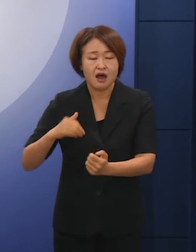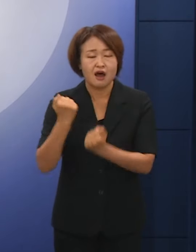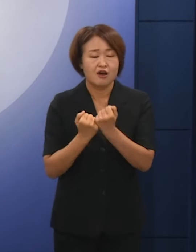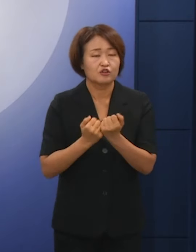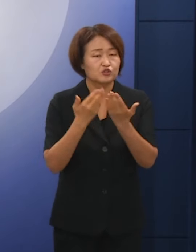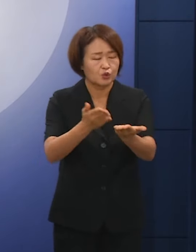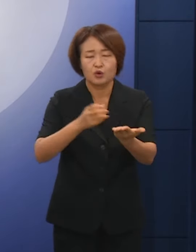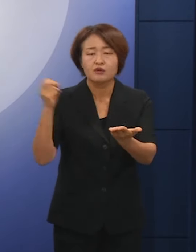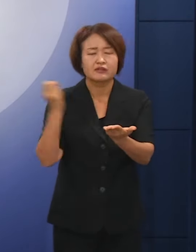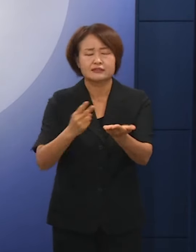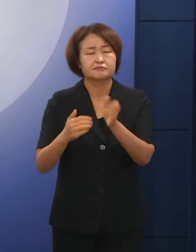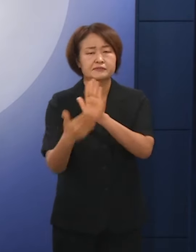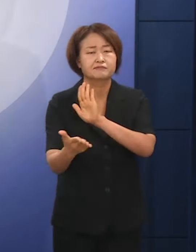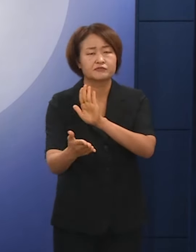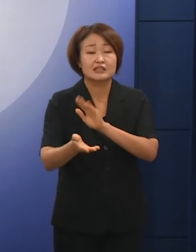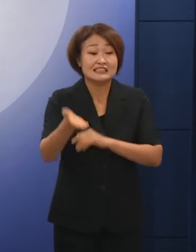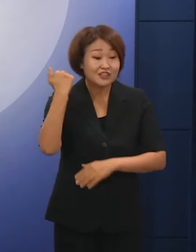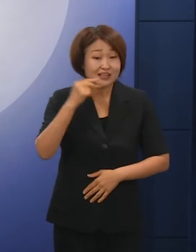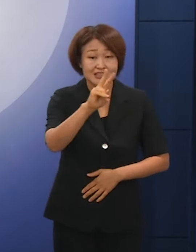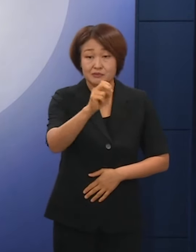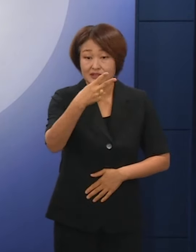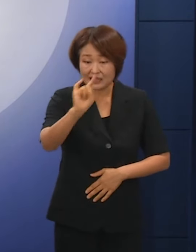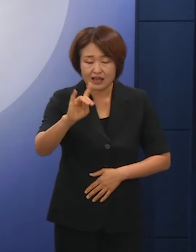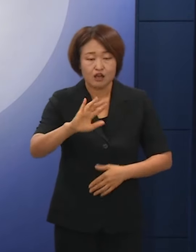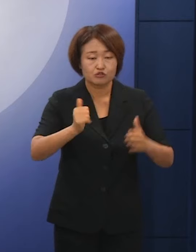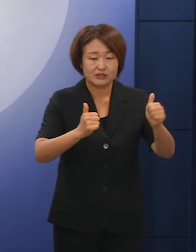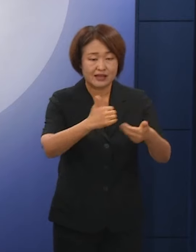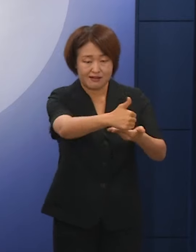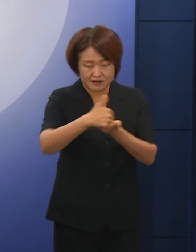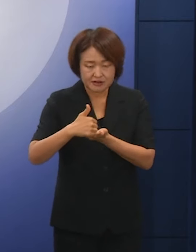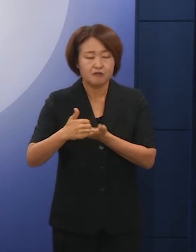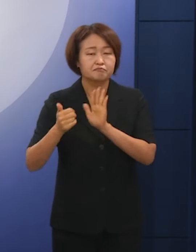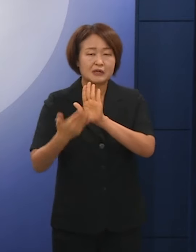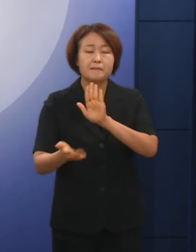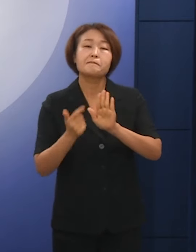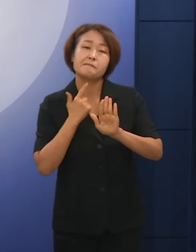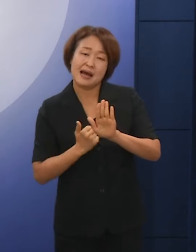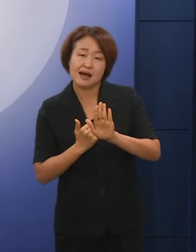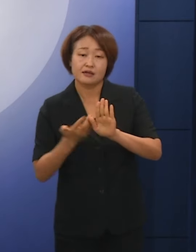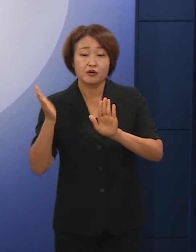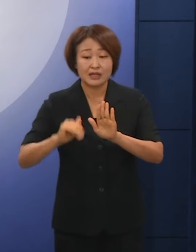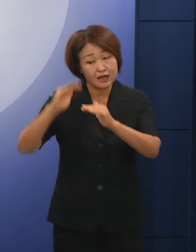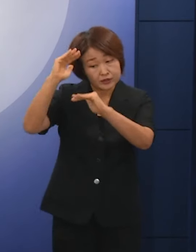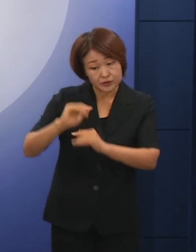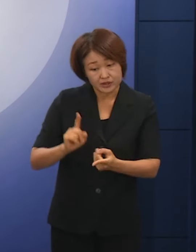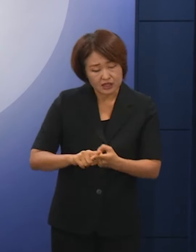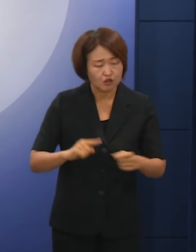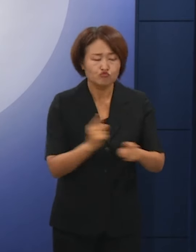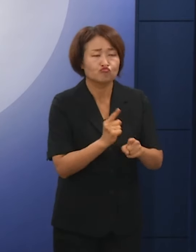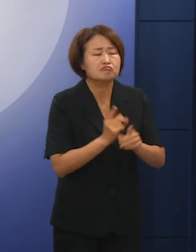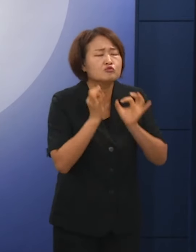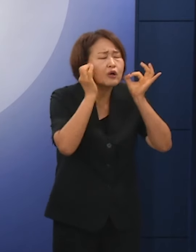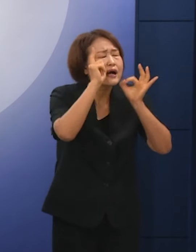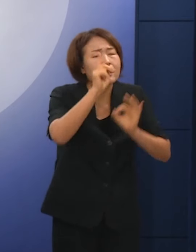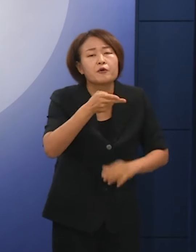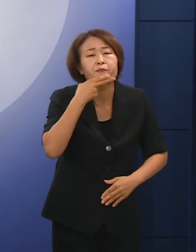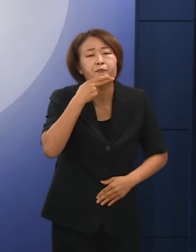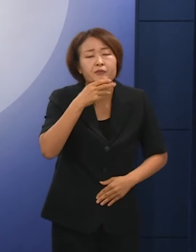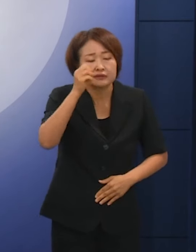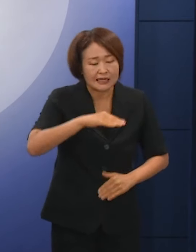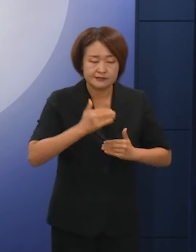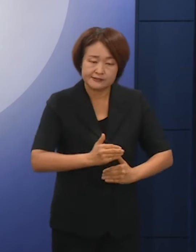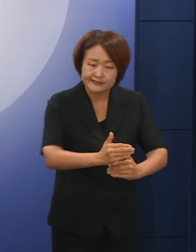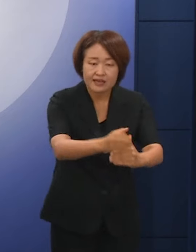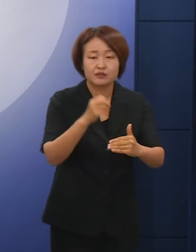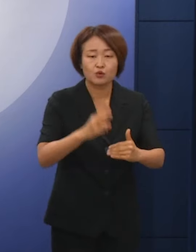요구하여 제의결이 부결된 바 있음에도 이를 수정하려는 노력도 없이 절차적으로나